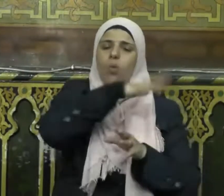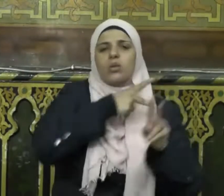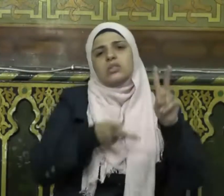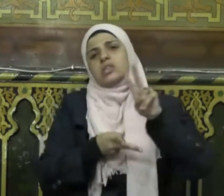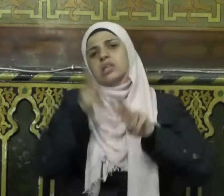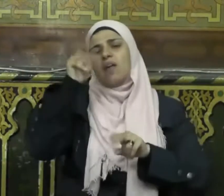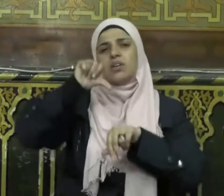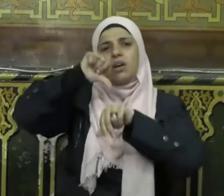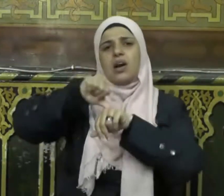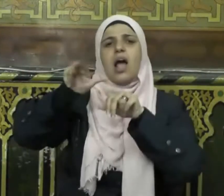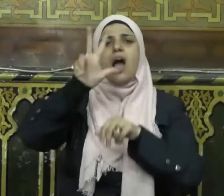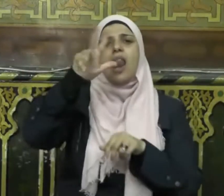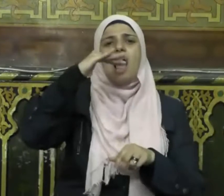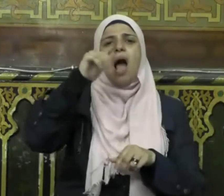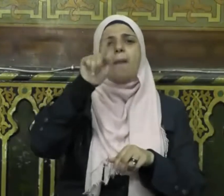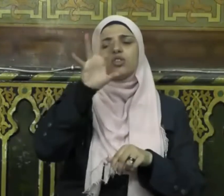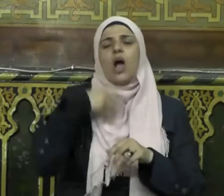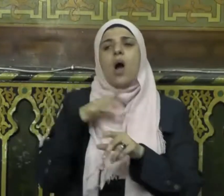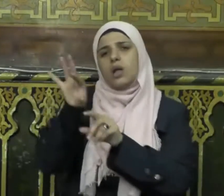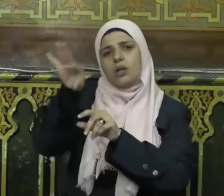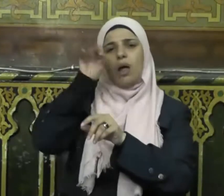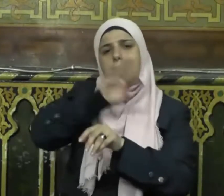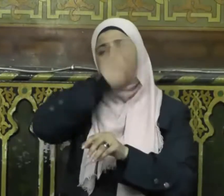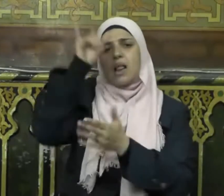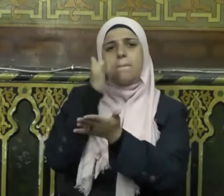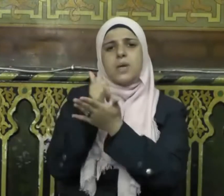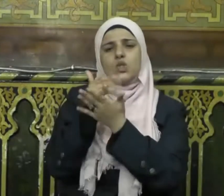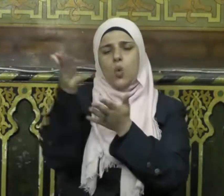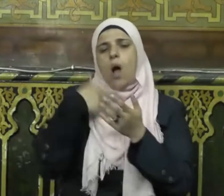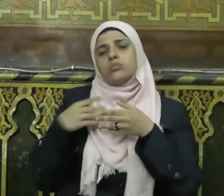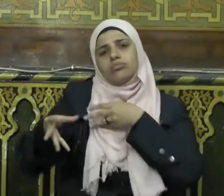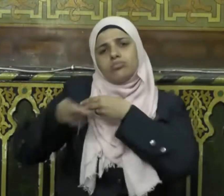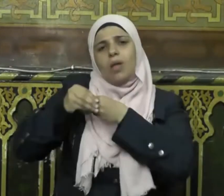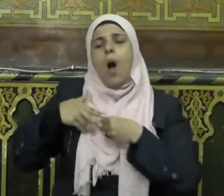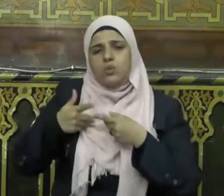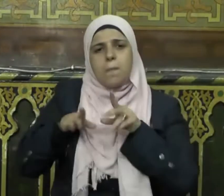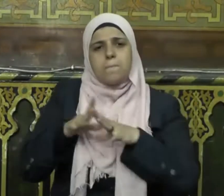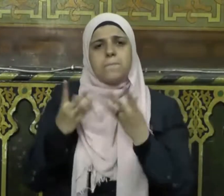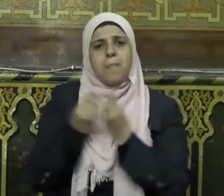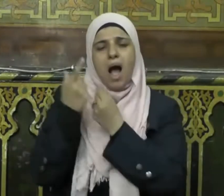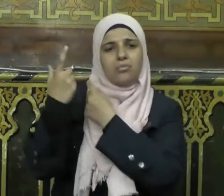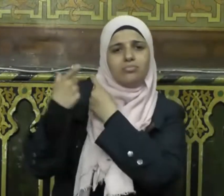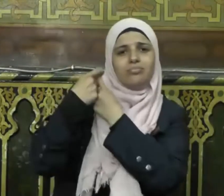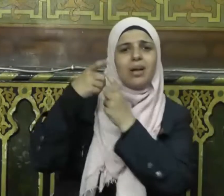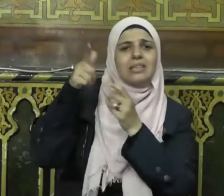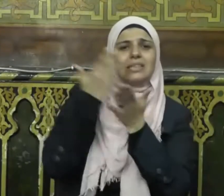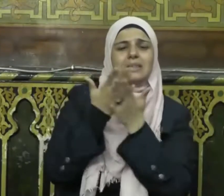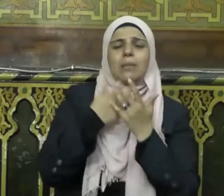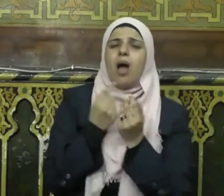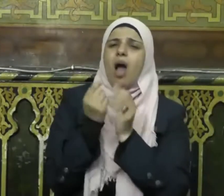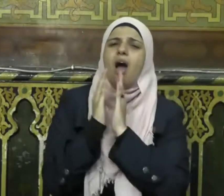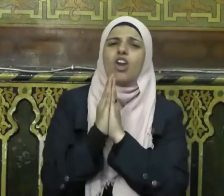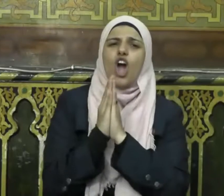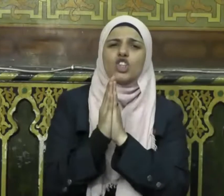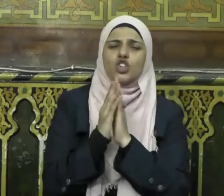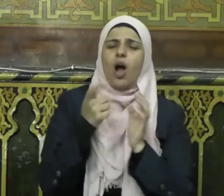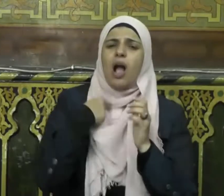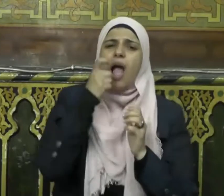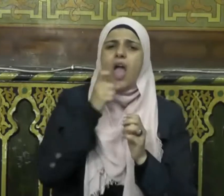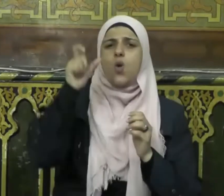إلى بلدك واخترناك على من سواك ورغبنا في جوارك ورجونا أيها الملك ألا